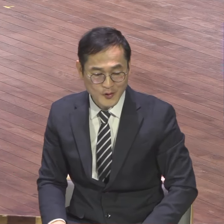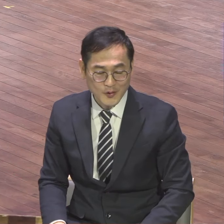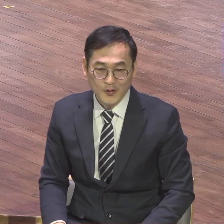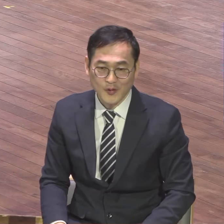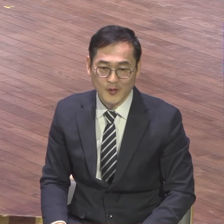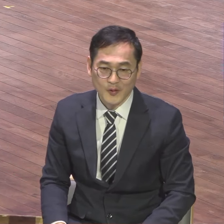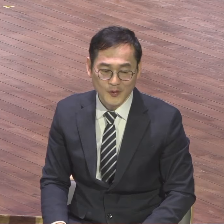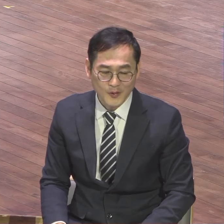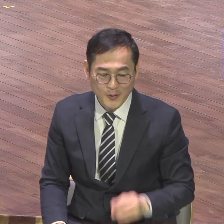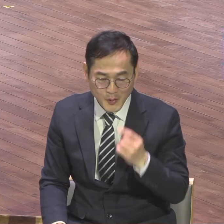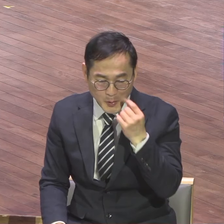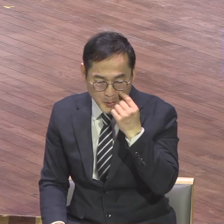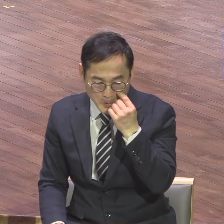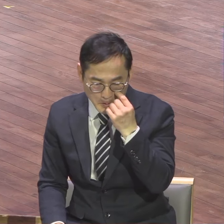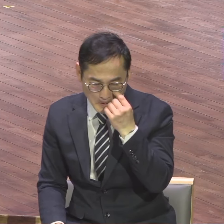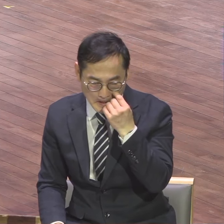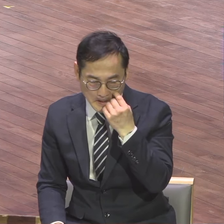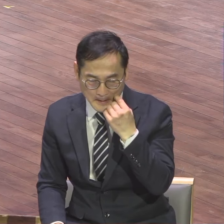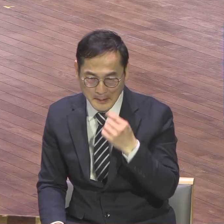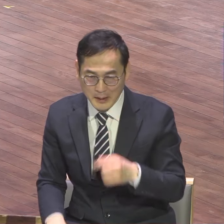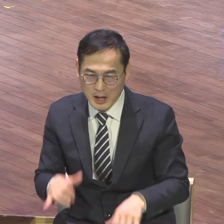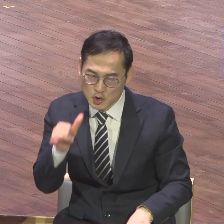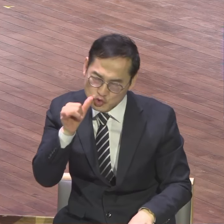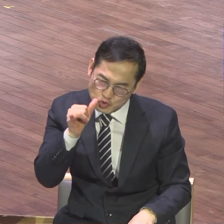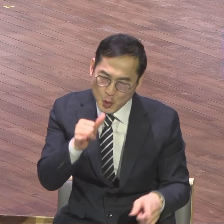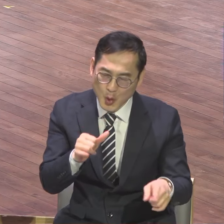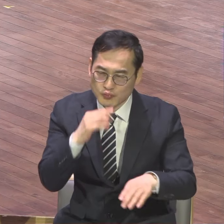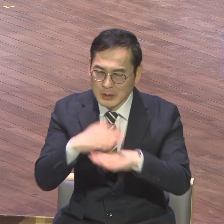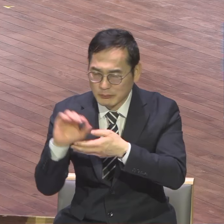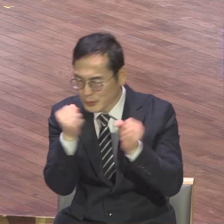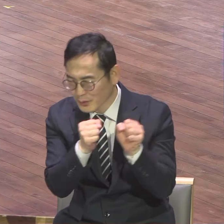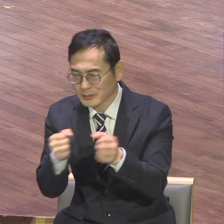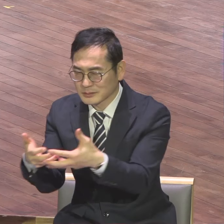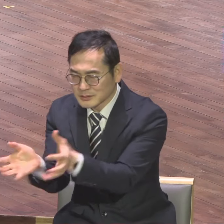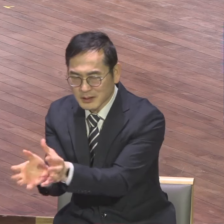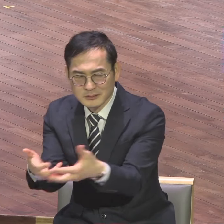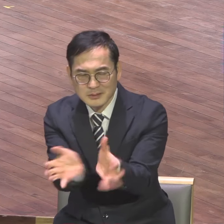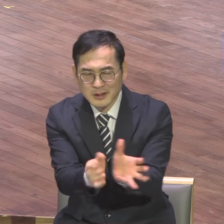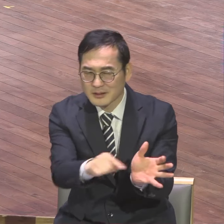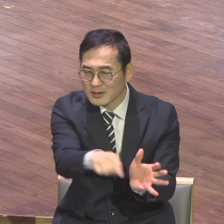9주년이라도 중독 탈북 이런 상처투성이지요 그냥